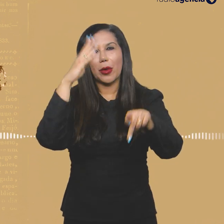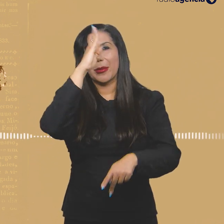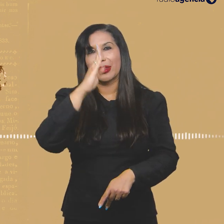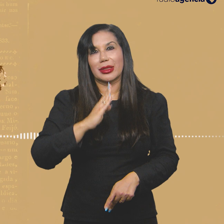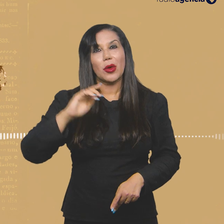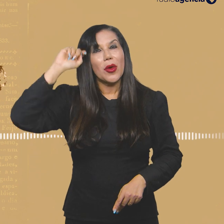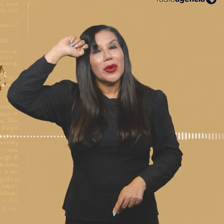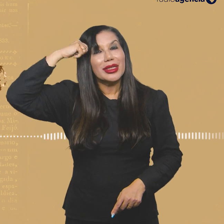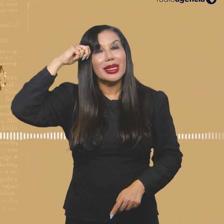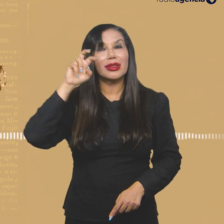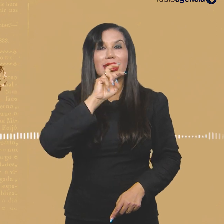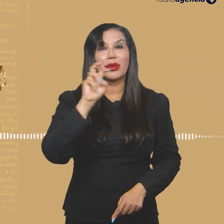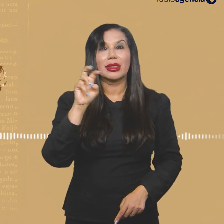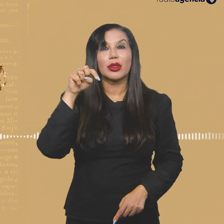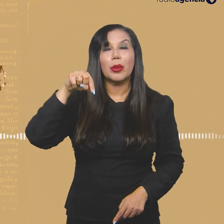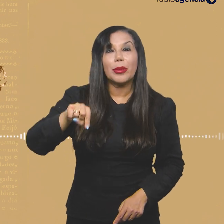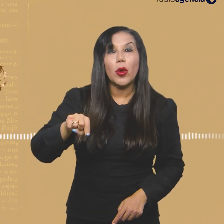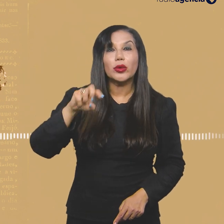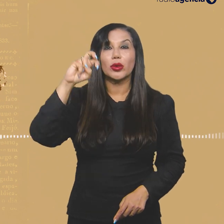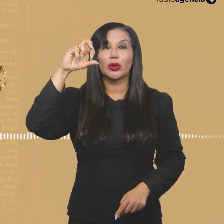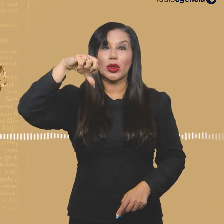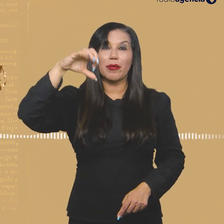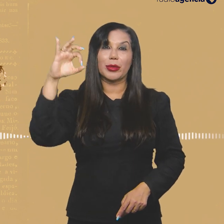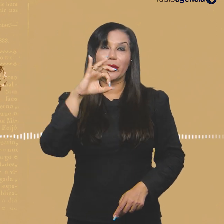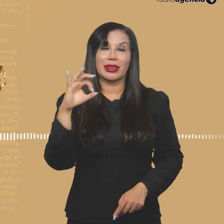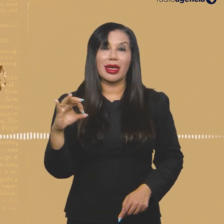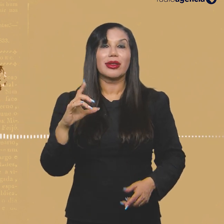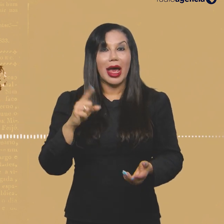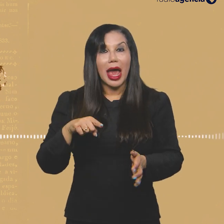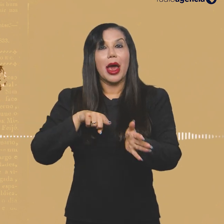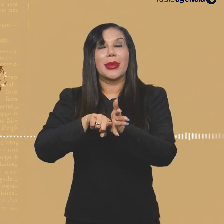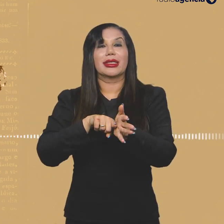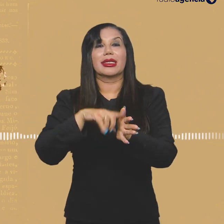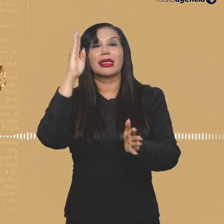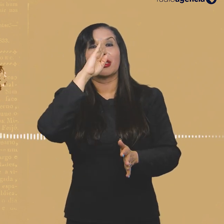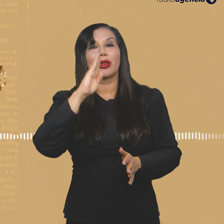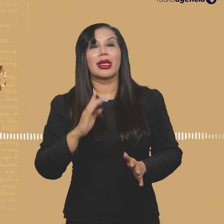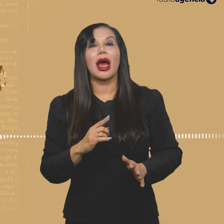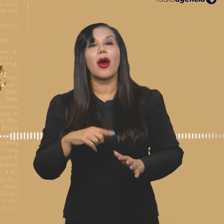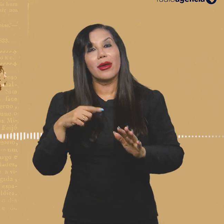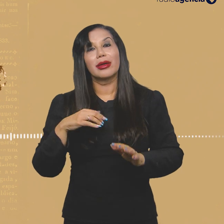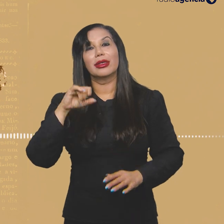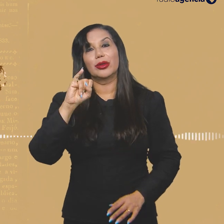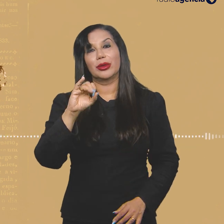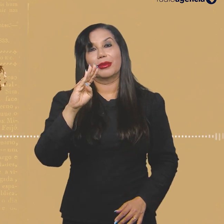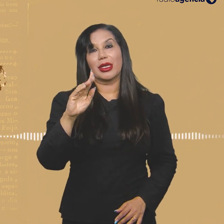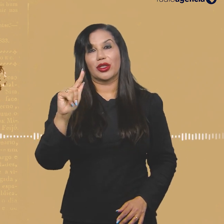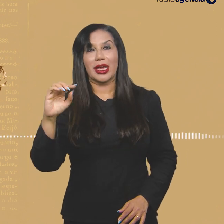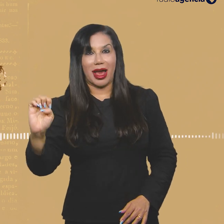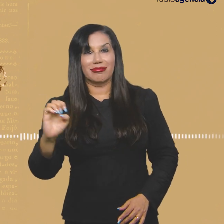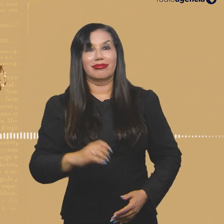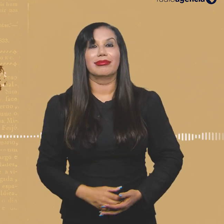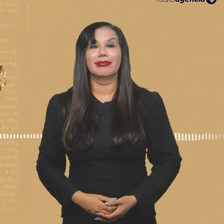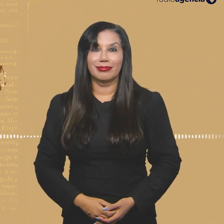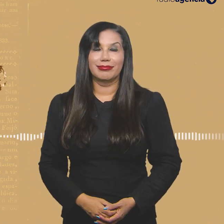negros são 55,9% das pessoas, de acordo com a Pesquisa Nacional por Amostra de Domicílios do